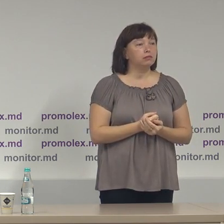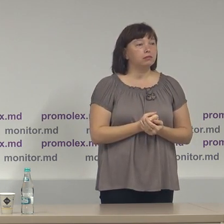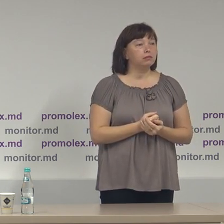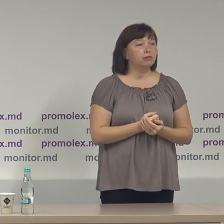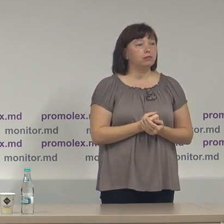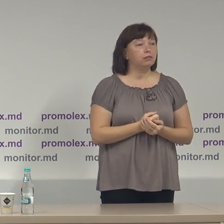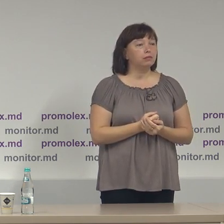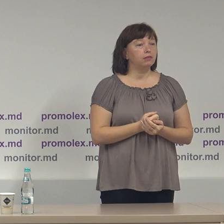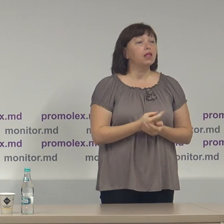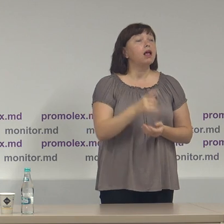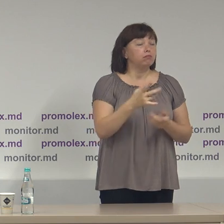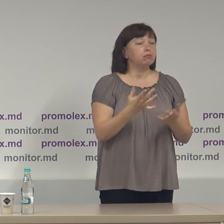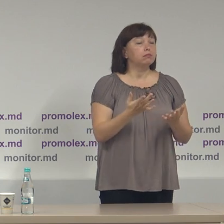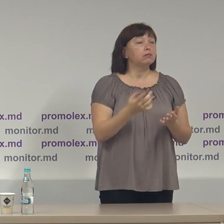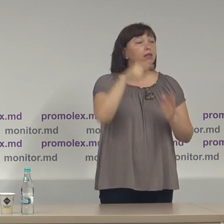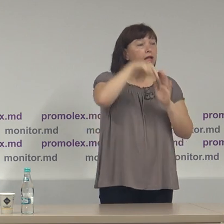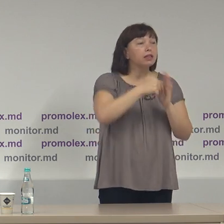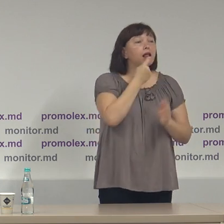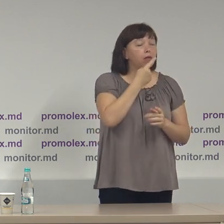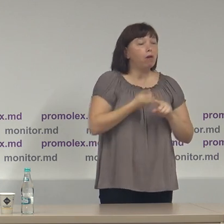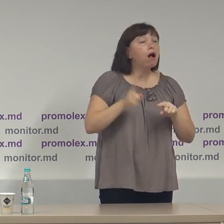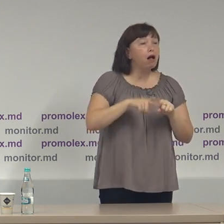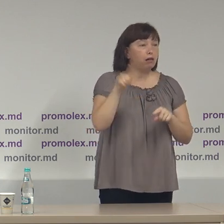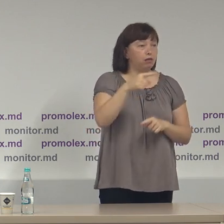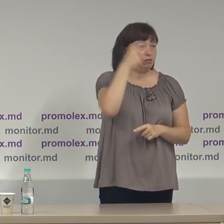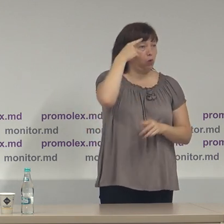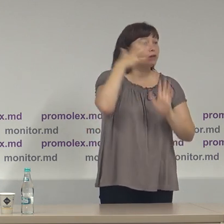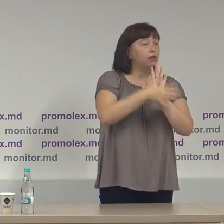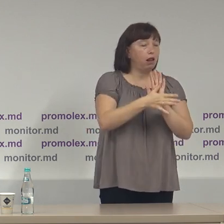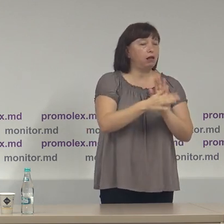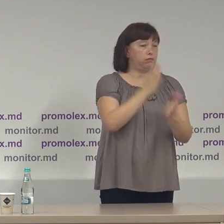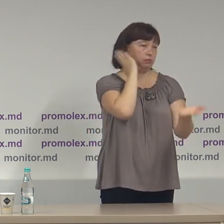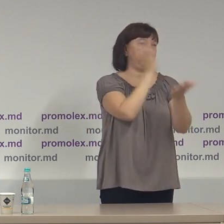în limba pe care o înțeleg, din prima sursă.